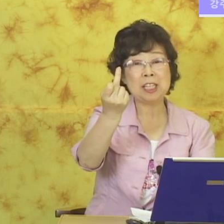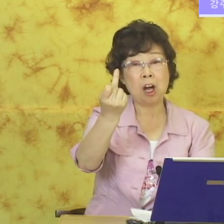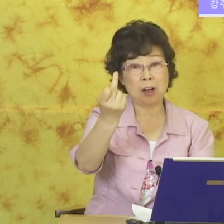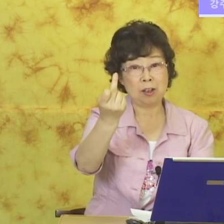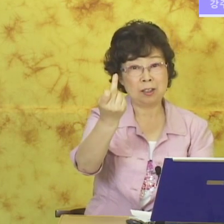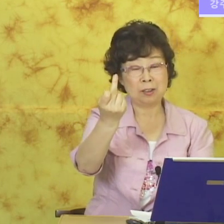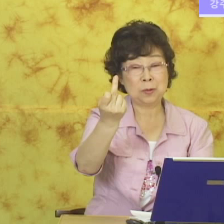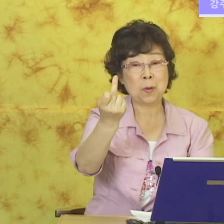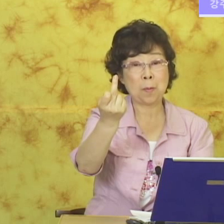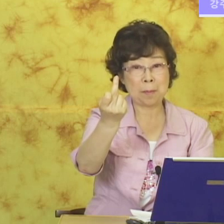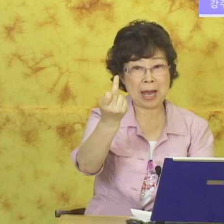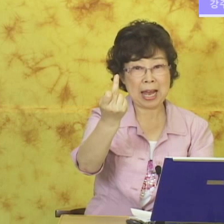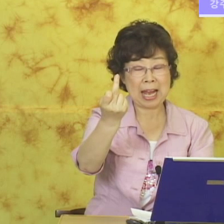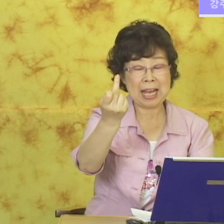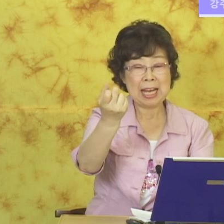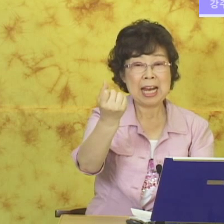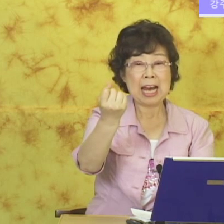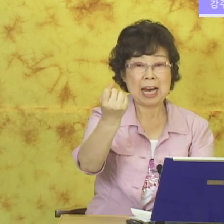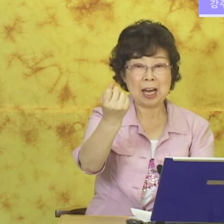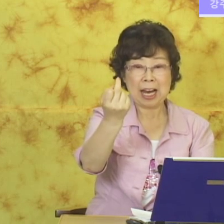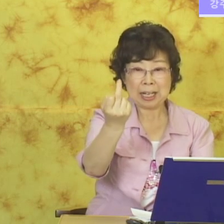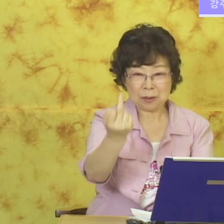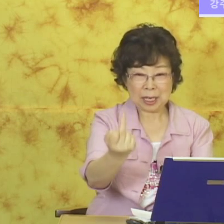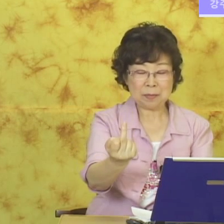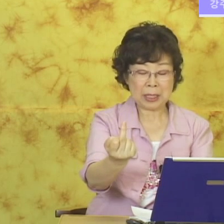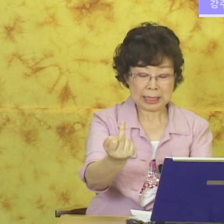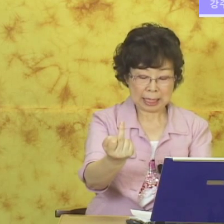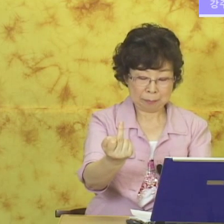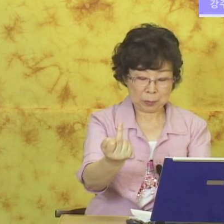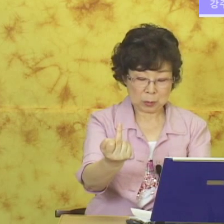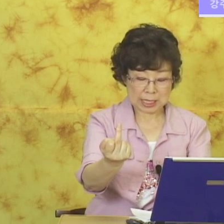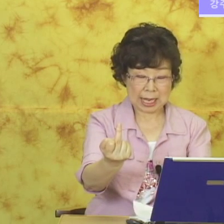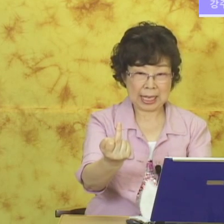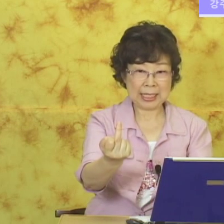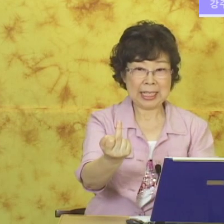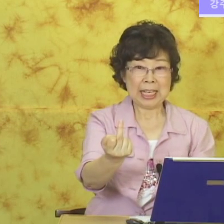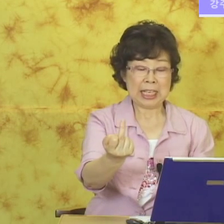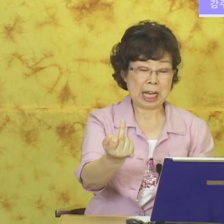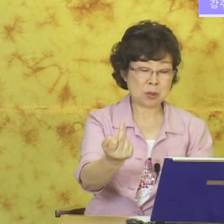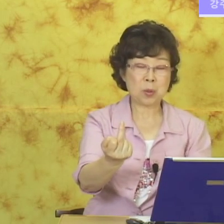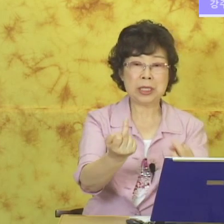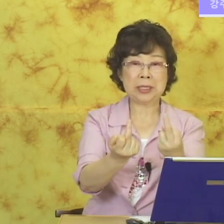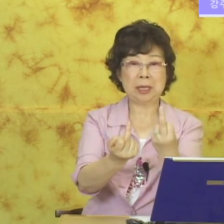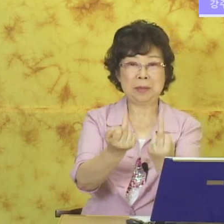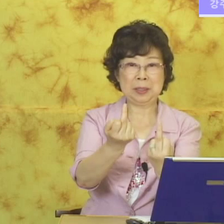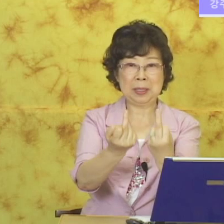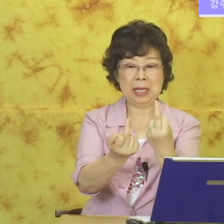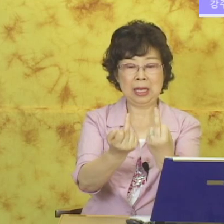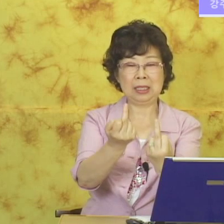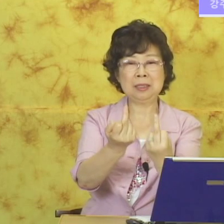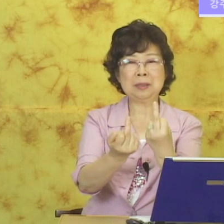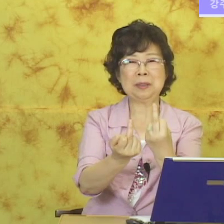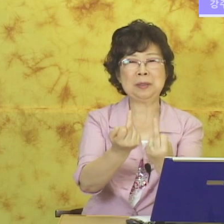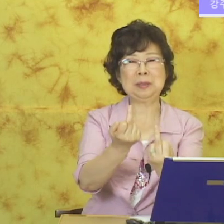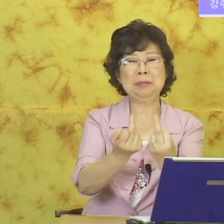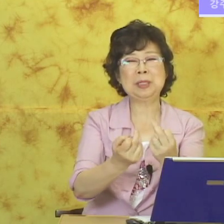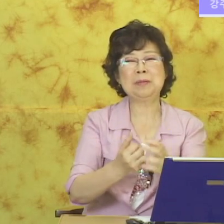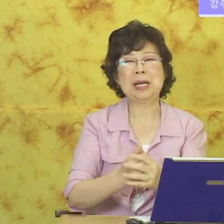형. 오빠. 아래로 내리면 남동생. 양손을 이렇게 하면요. 예. 이거 요즘 젊은